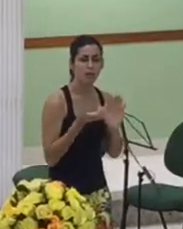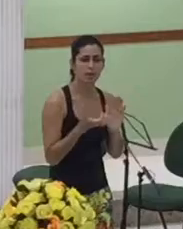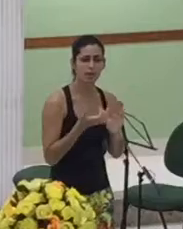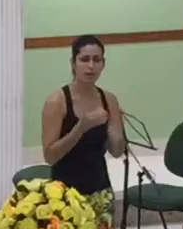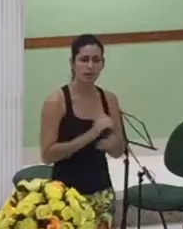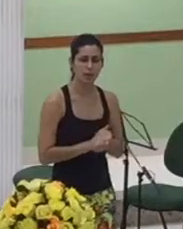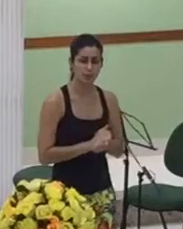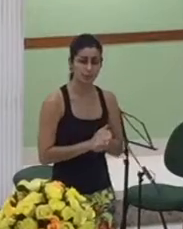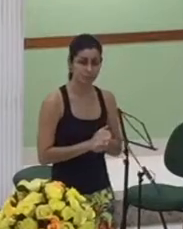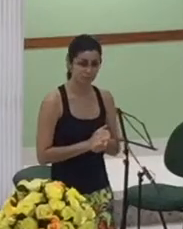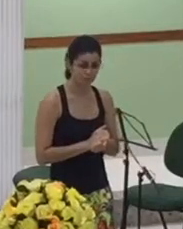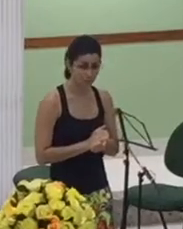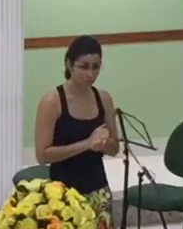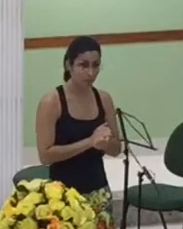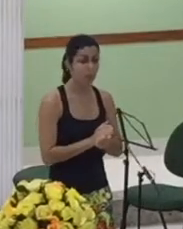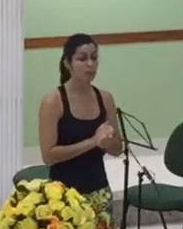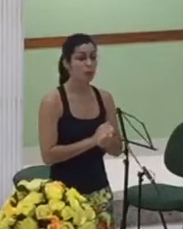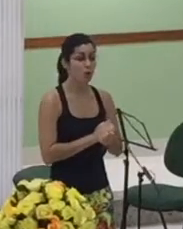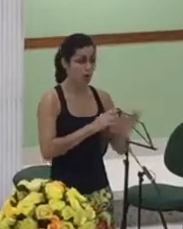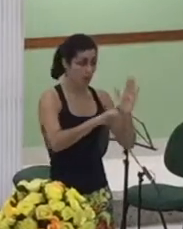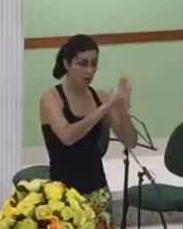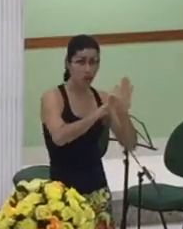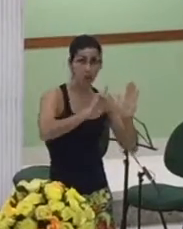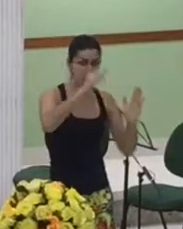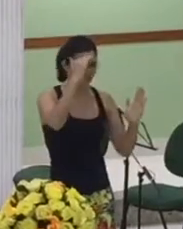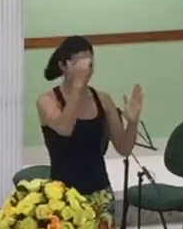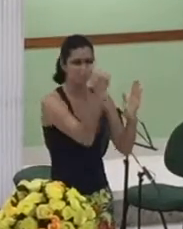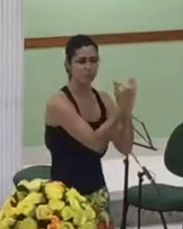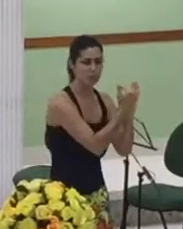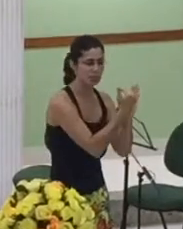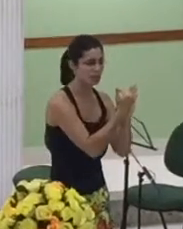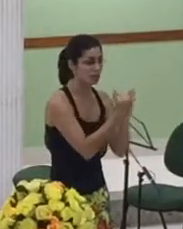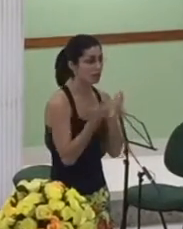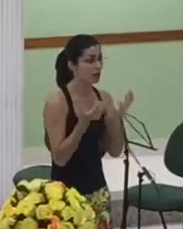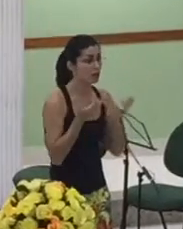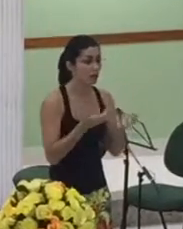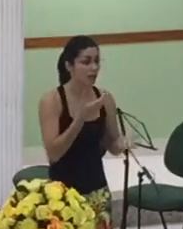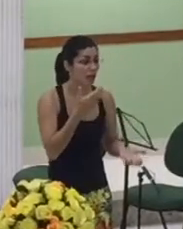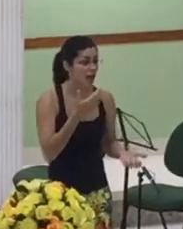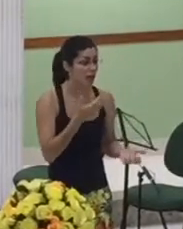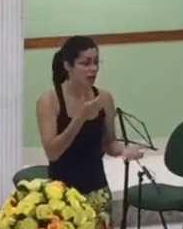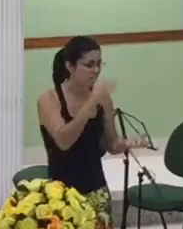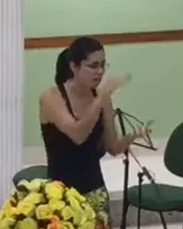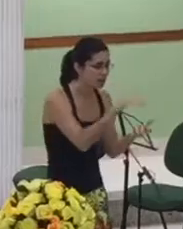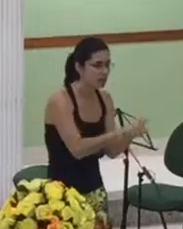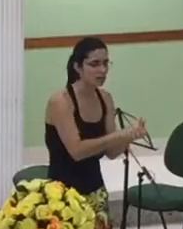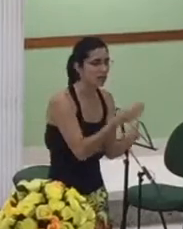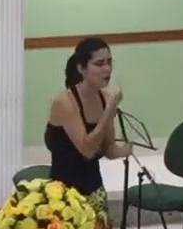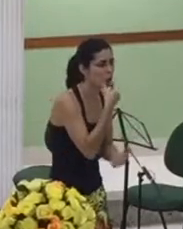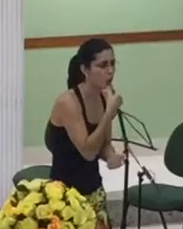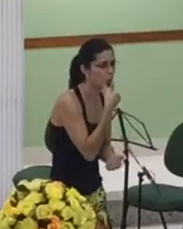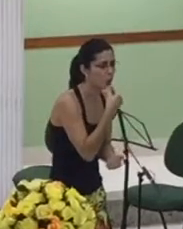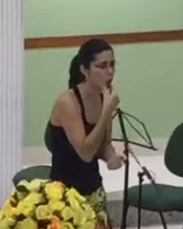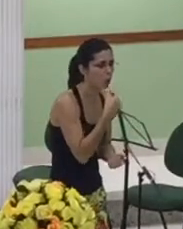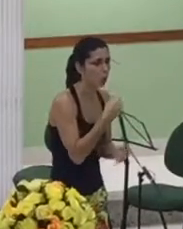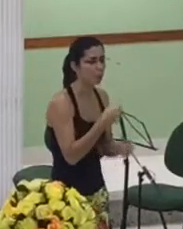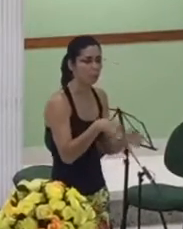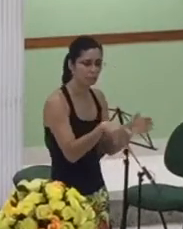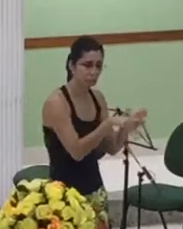um parente mais próximo e ela encontra um parente rico mas ao invés de tentar